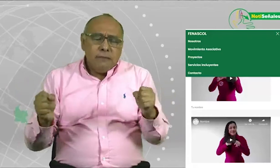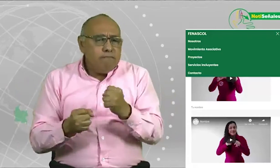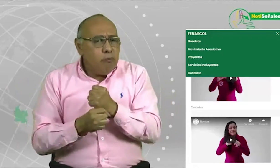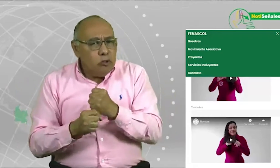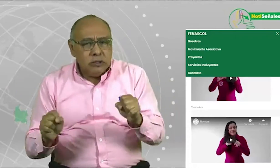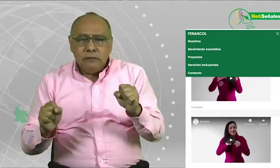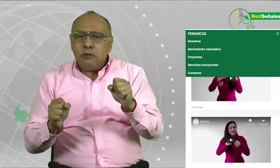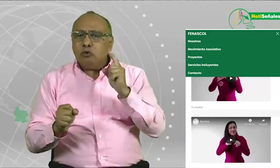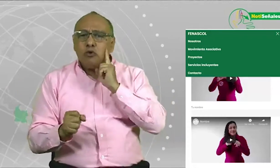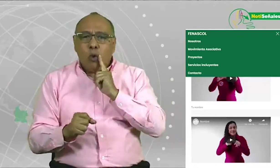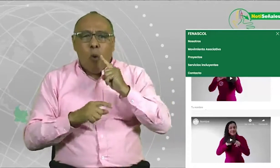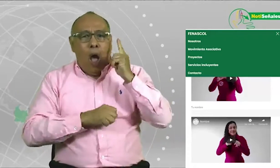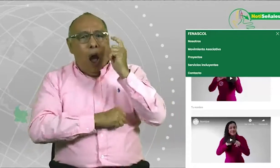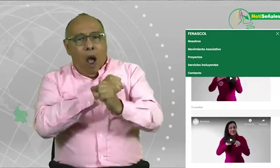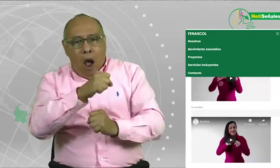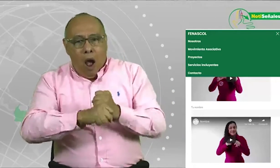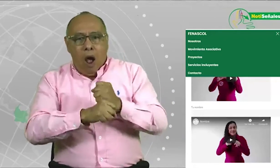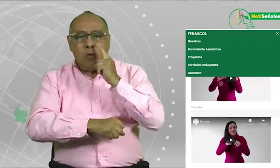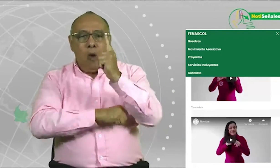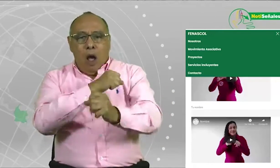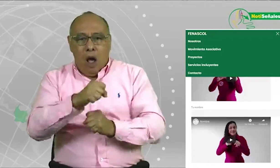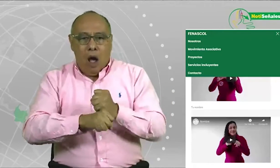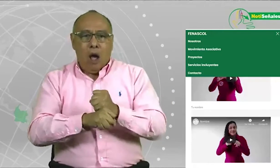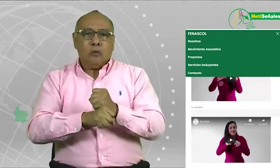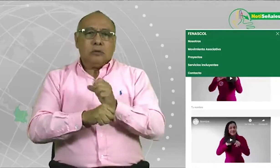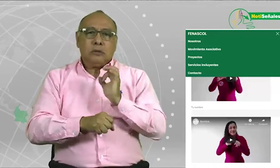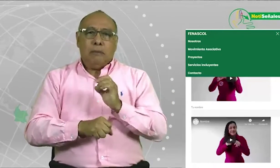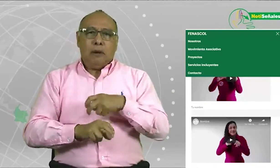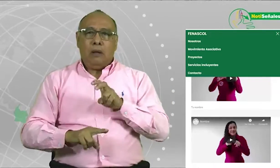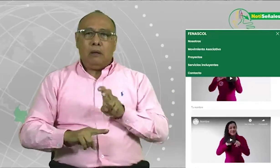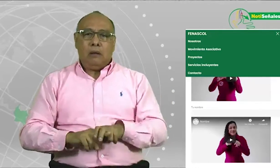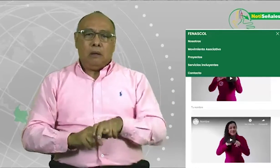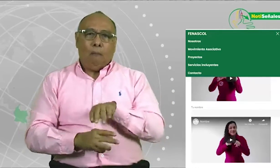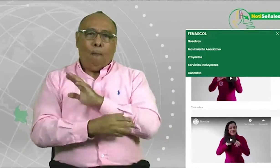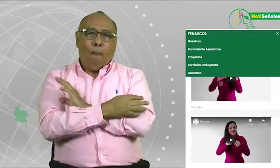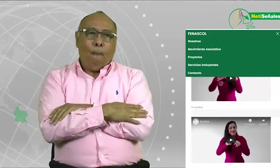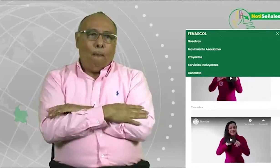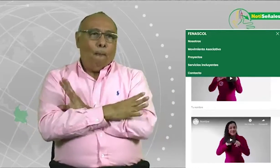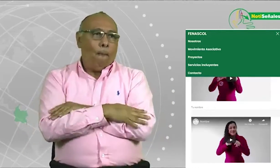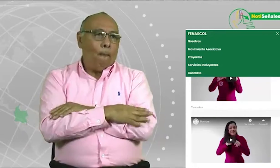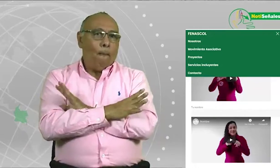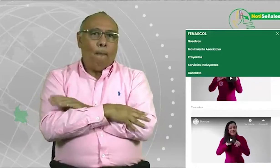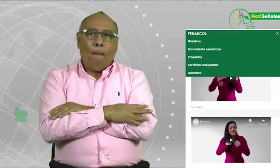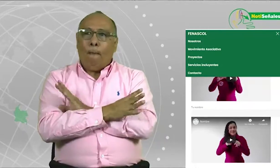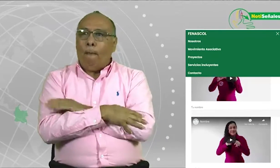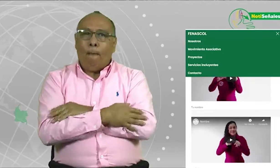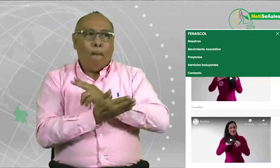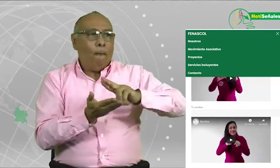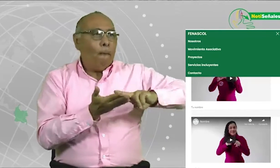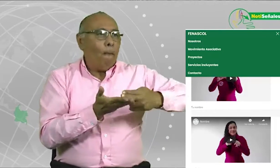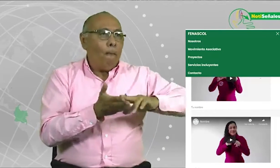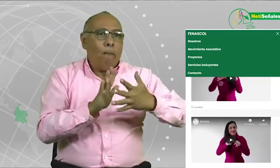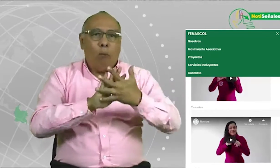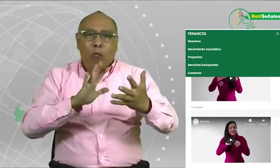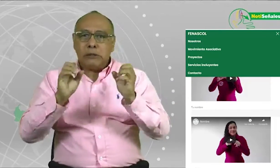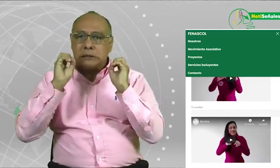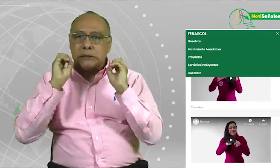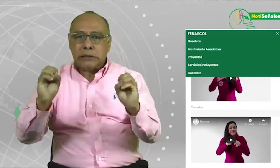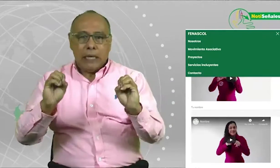Ustedes saben que es imposible que esta situación pueda seguir sucediendo